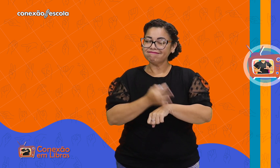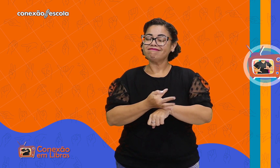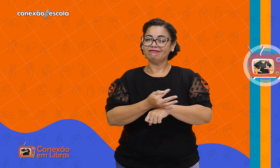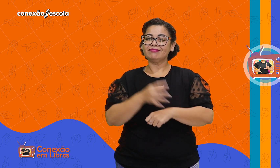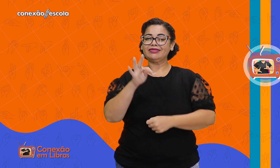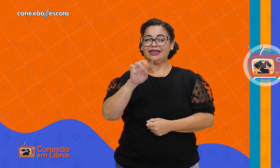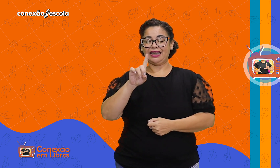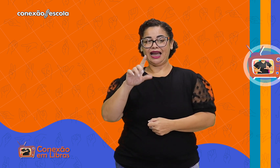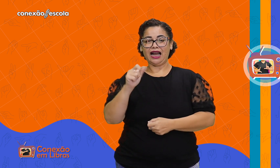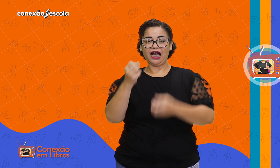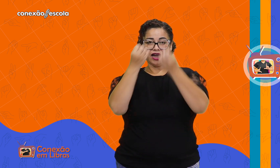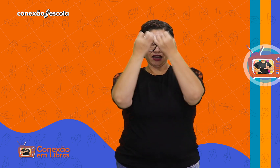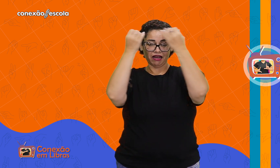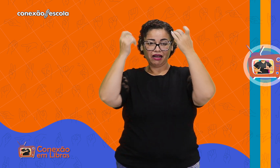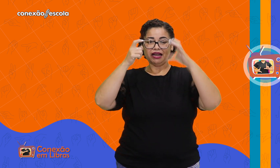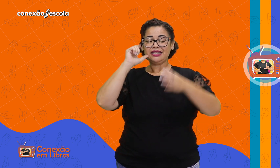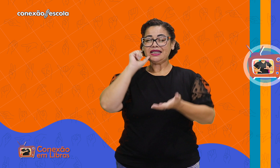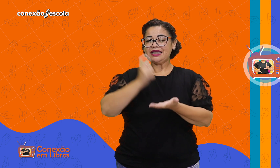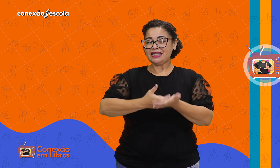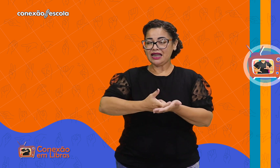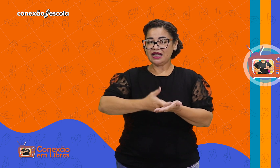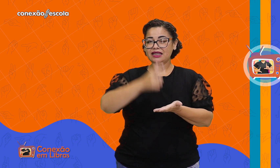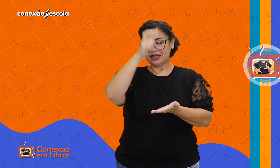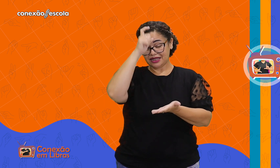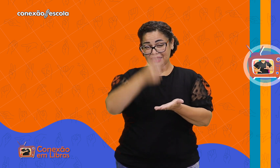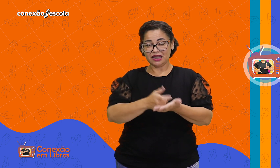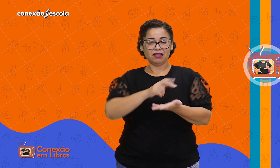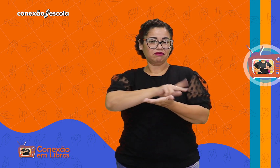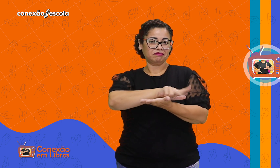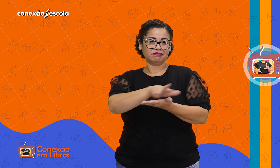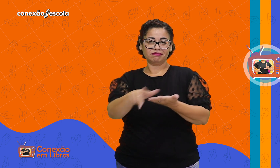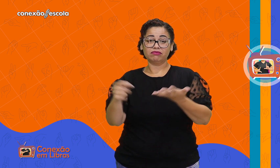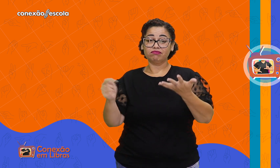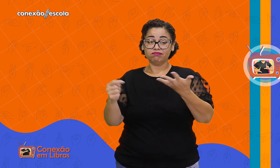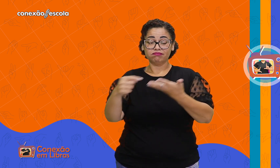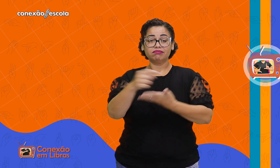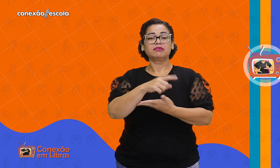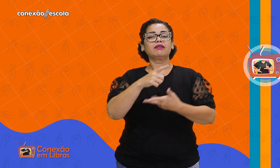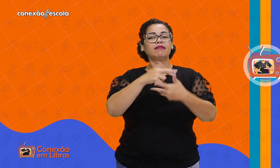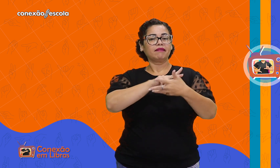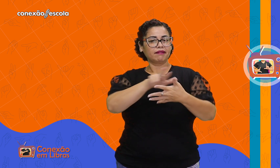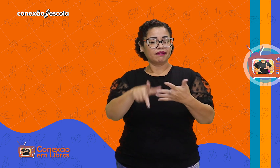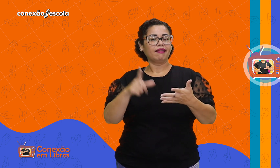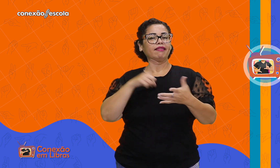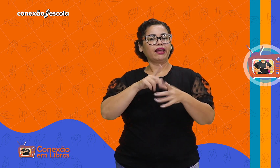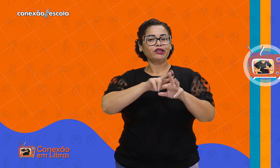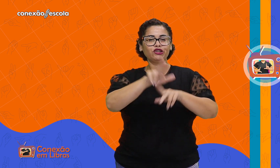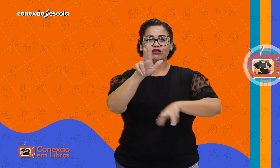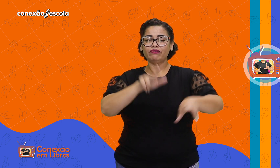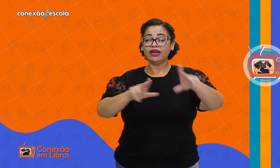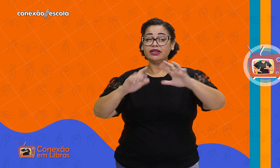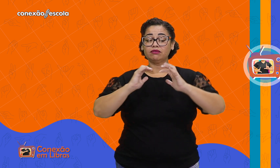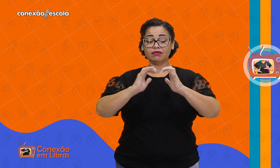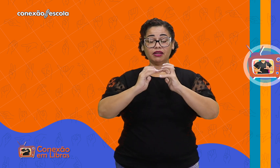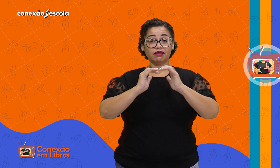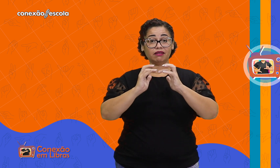PDH, a dislexia, entre outros. São todas condições que envolvem diferenças